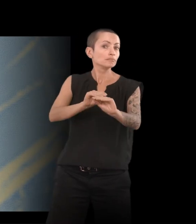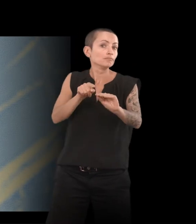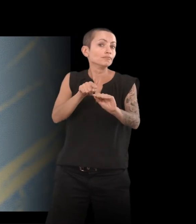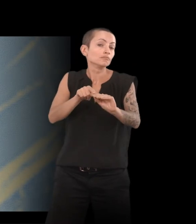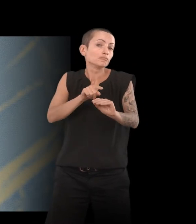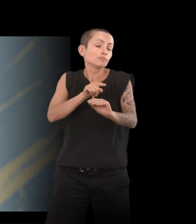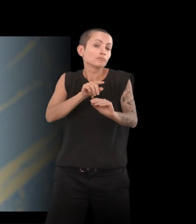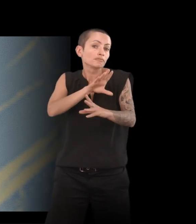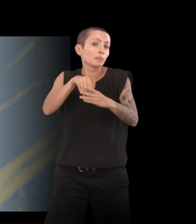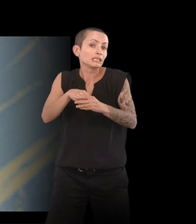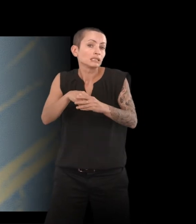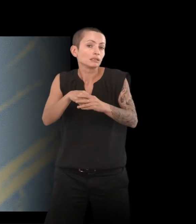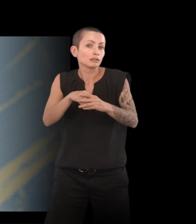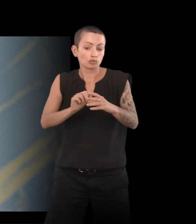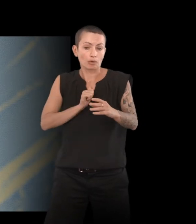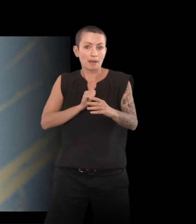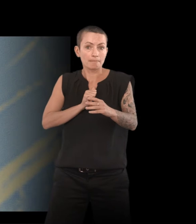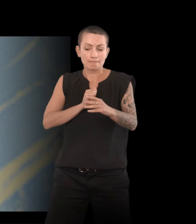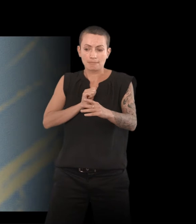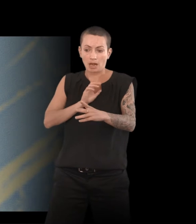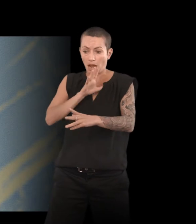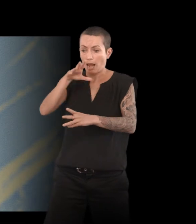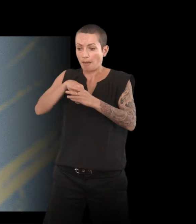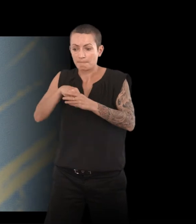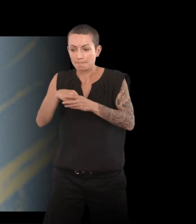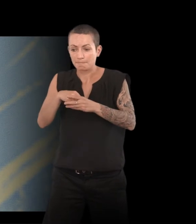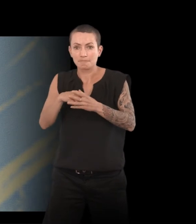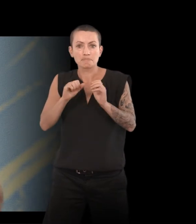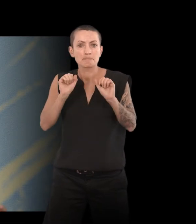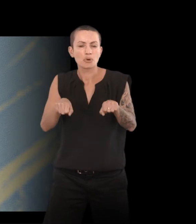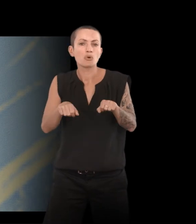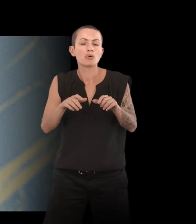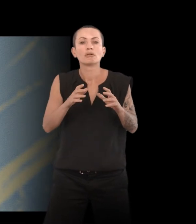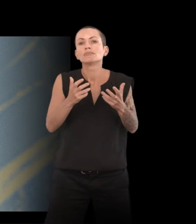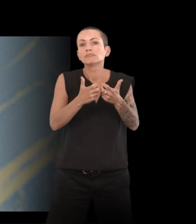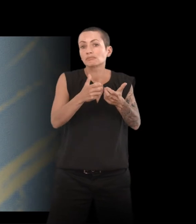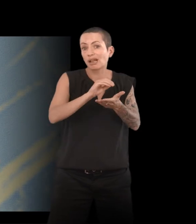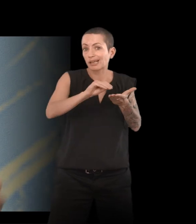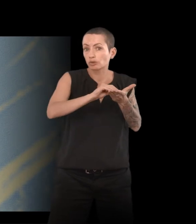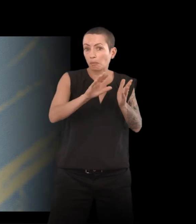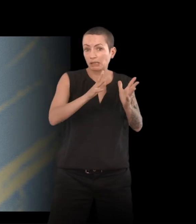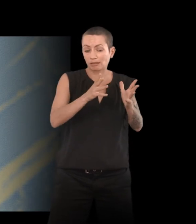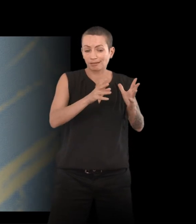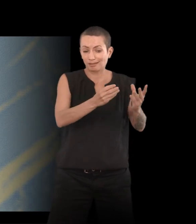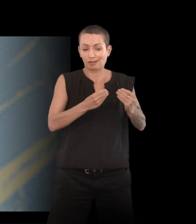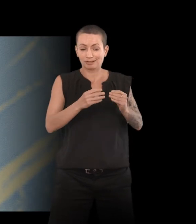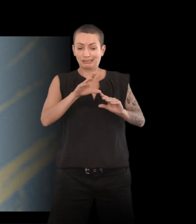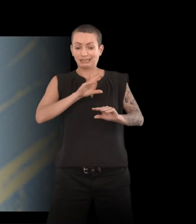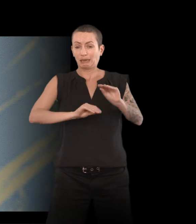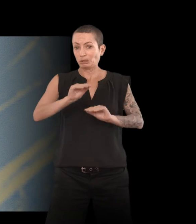s'approprier. Il y à la fois peut-être quelque chose de thérapeutique dans l'écriture, on pourra en discuter, sans doute que ce